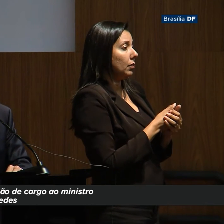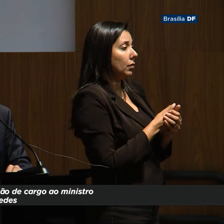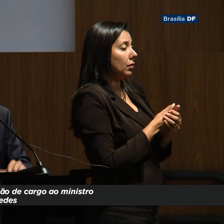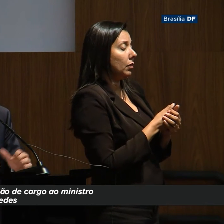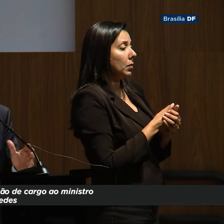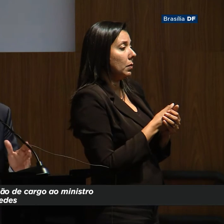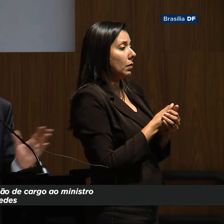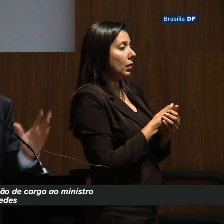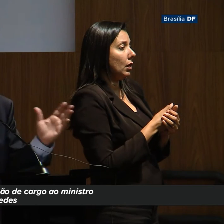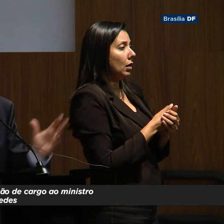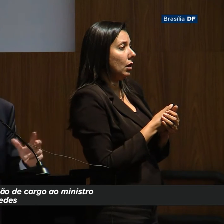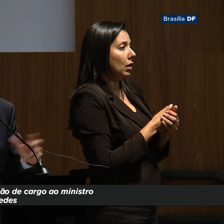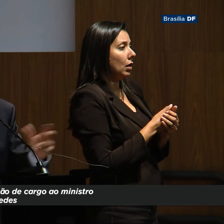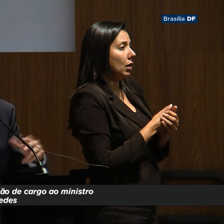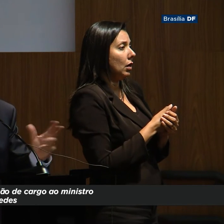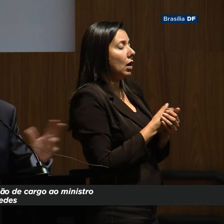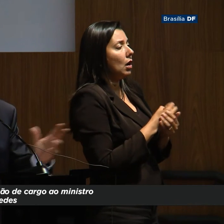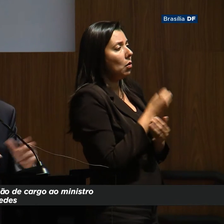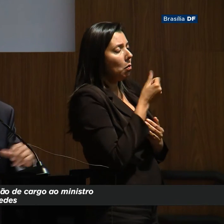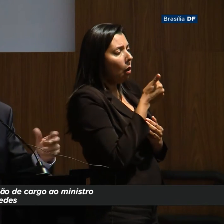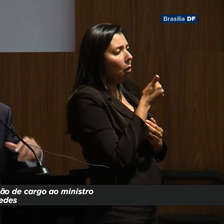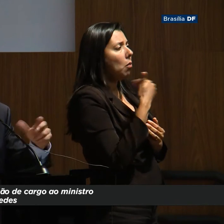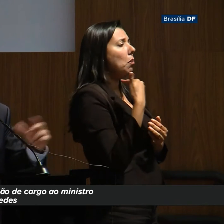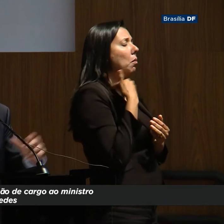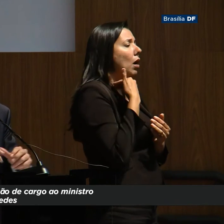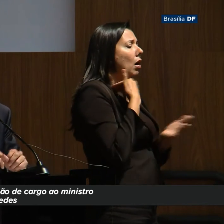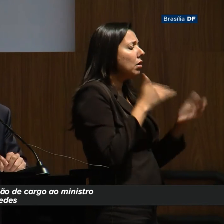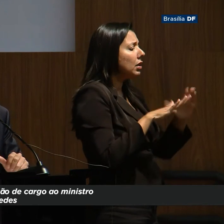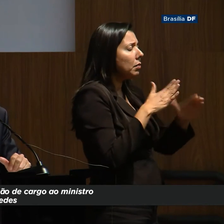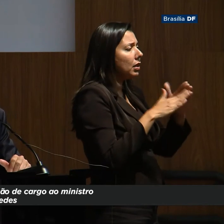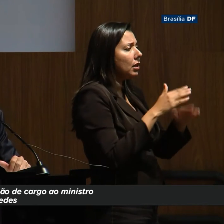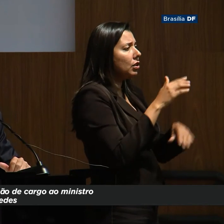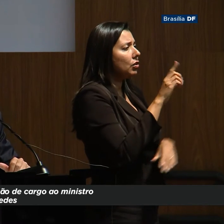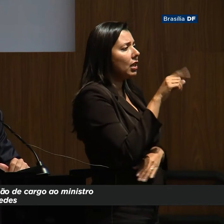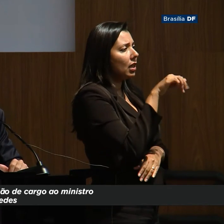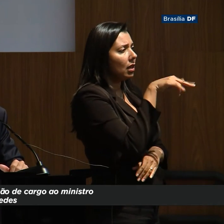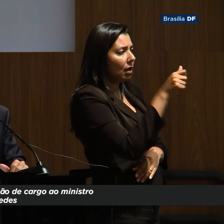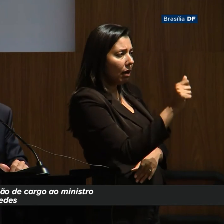extraordinário central banker, independente do DNA,